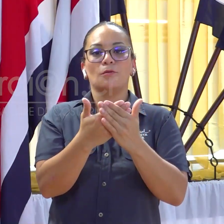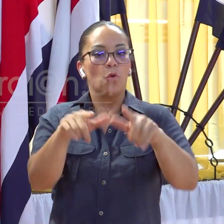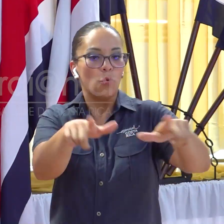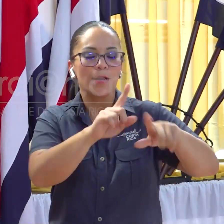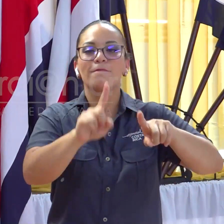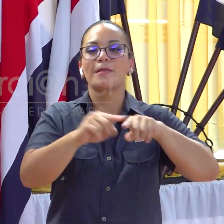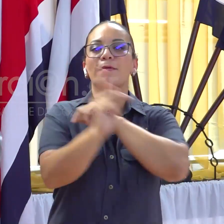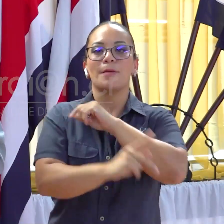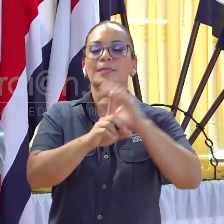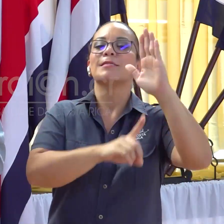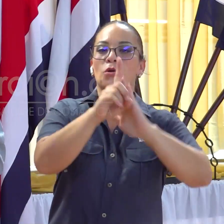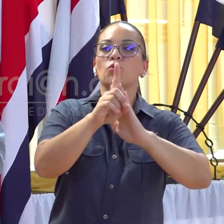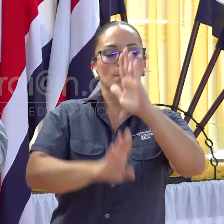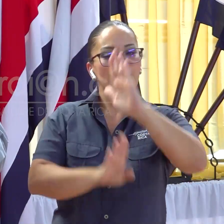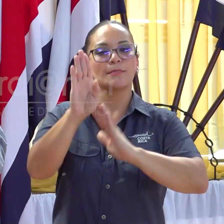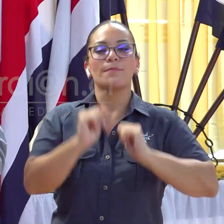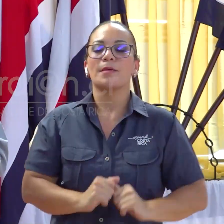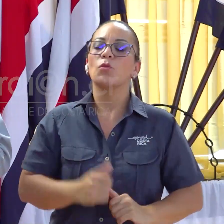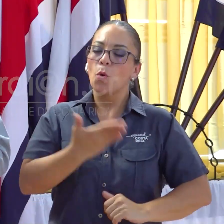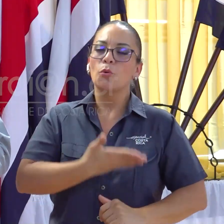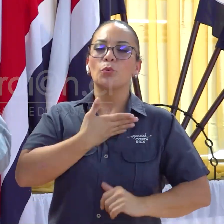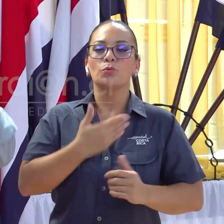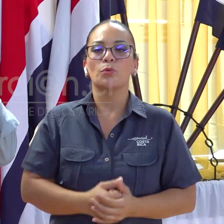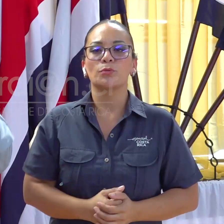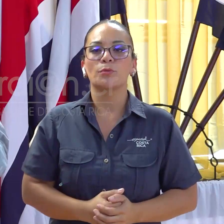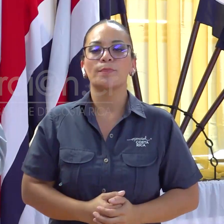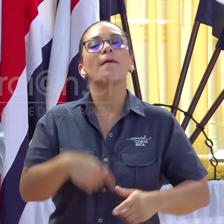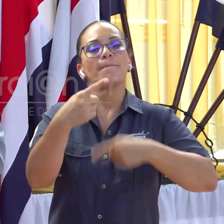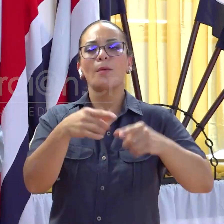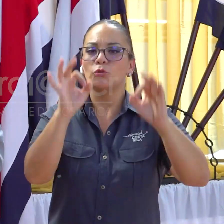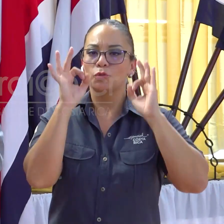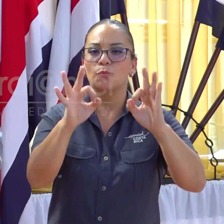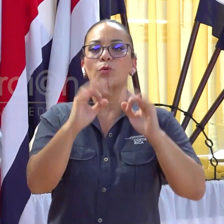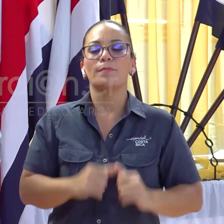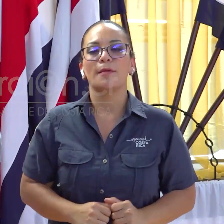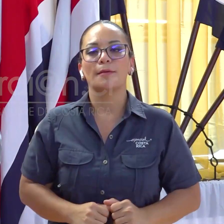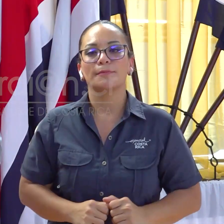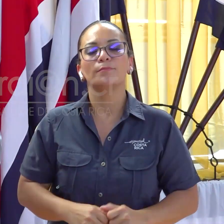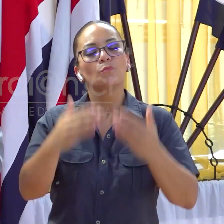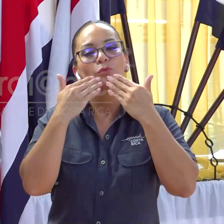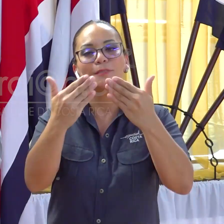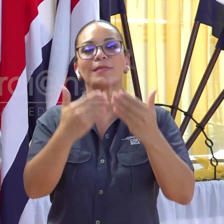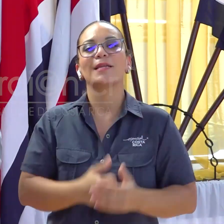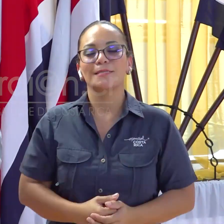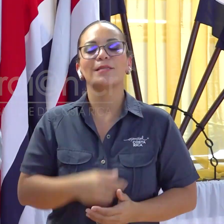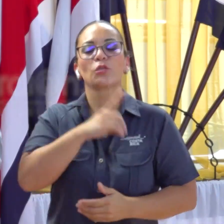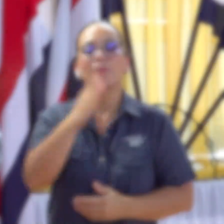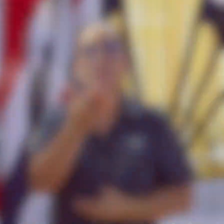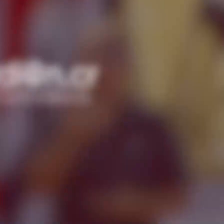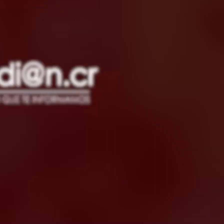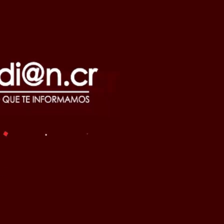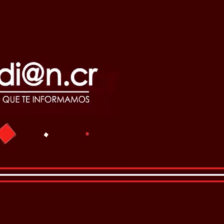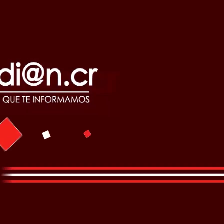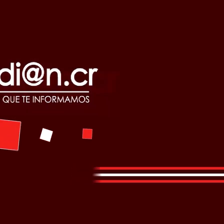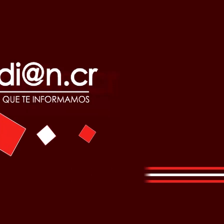del país, desarrollo y crecimiento. Muy orgulloso, vamos muy bien. Muchísimas gracias y Dios los bendiga.